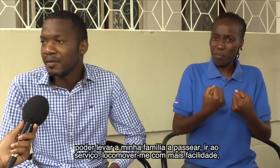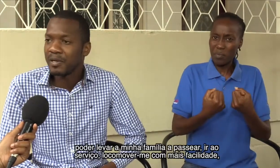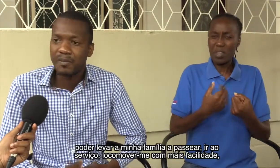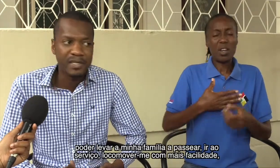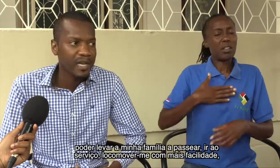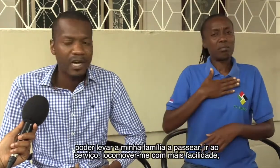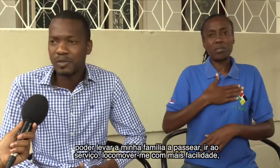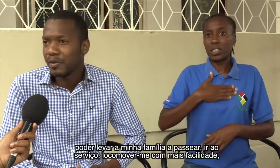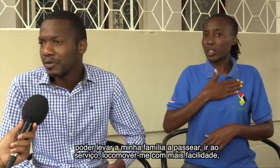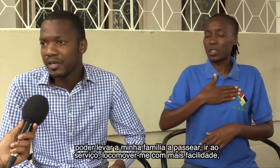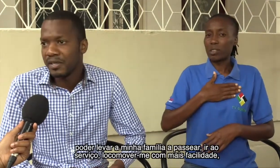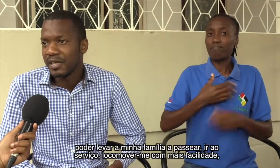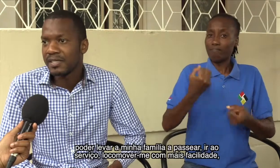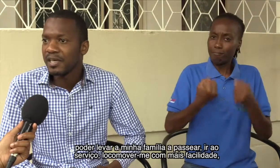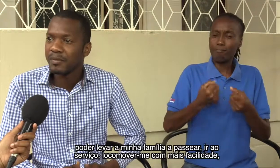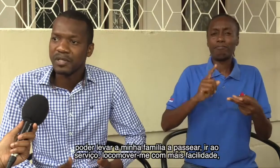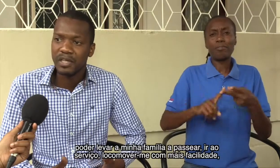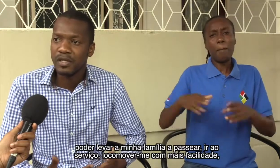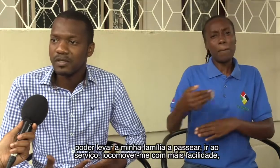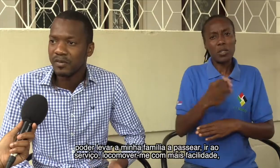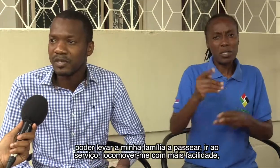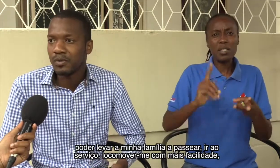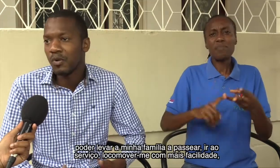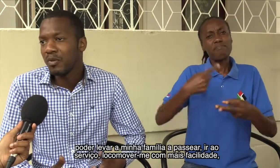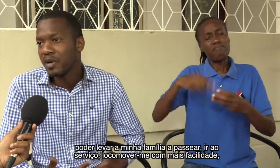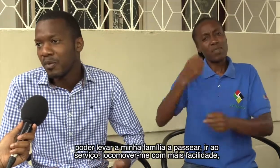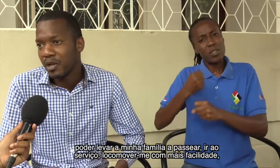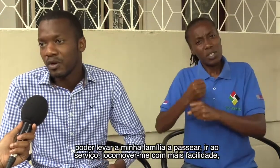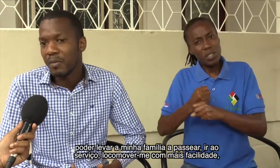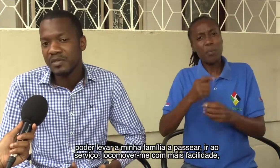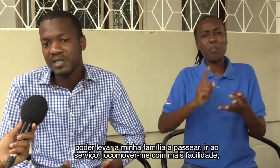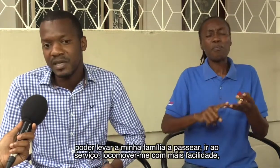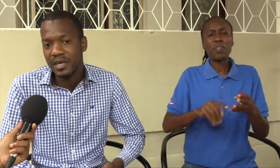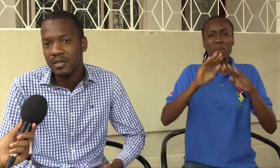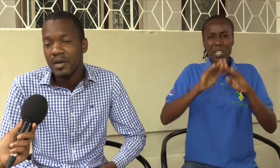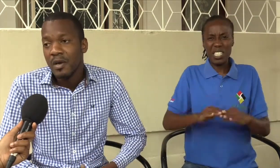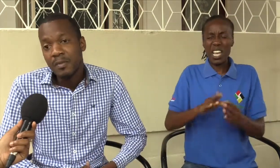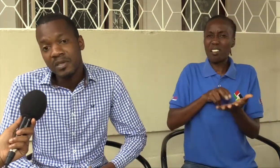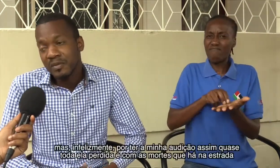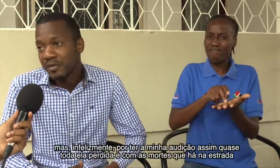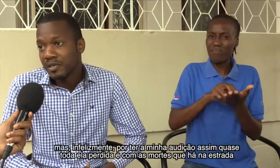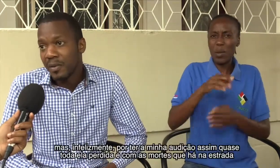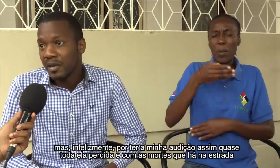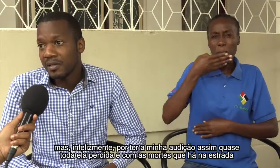para passearmos para o dia a dia, etc. Poder ir ao serviço logo mover-me melhor com mais facilidade. Mas, infelizmente,